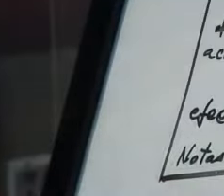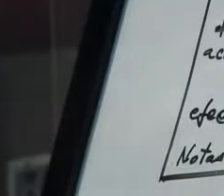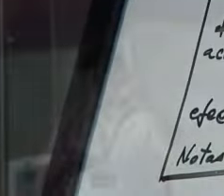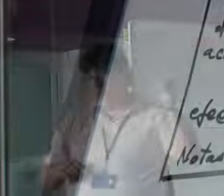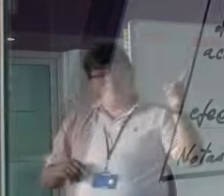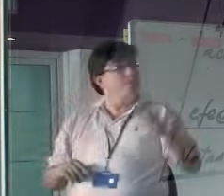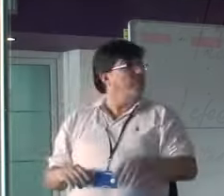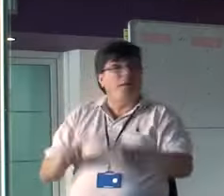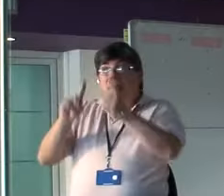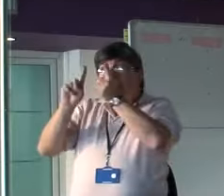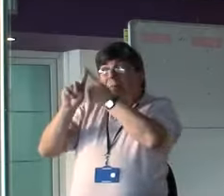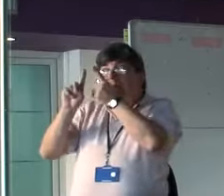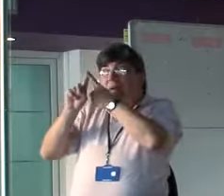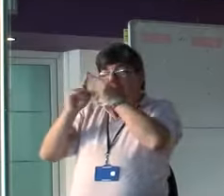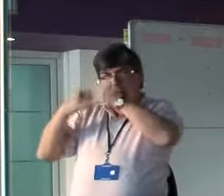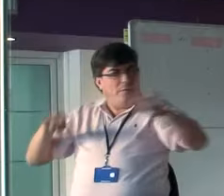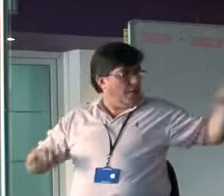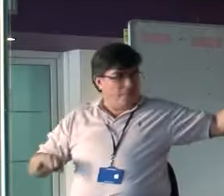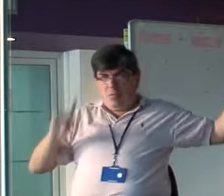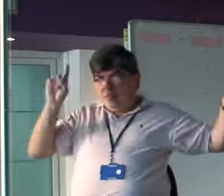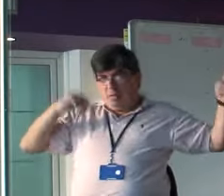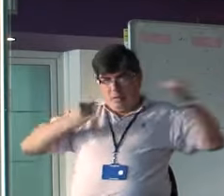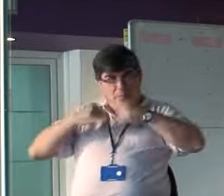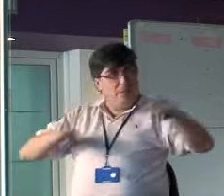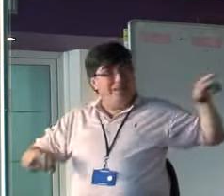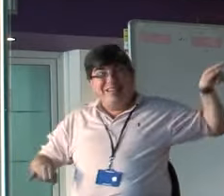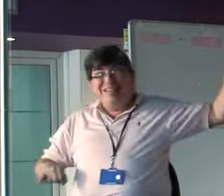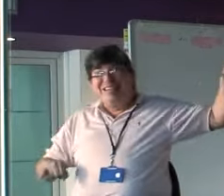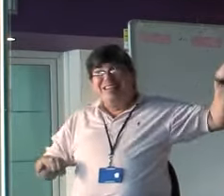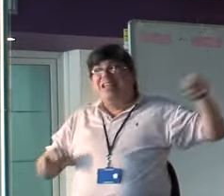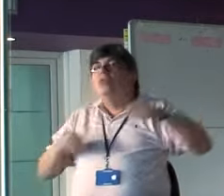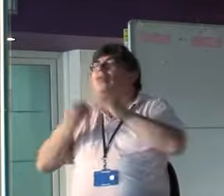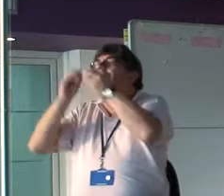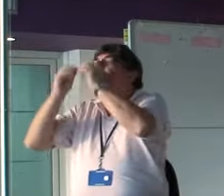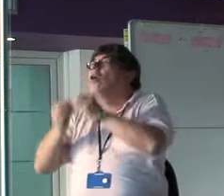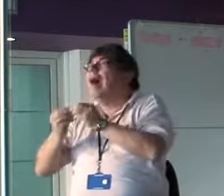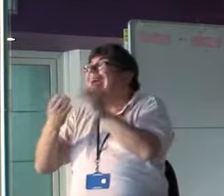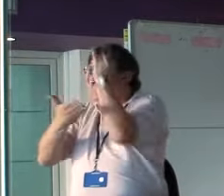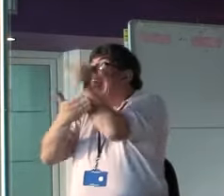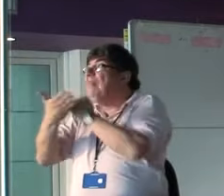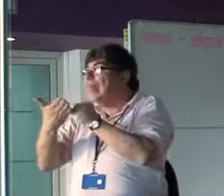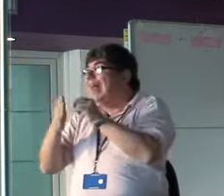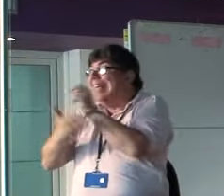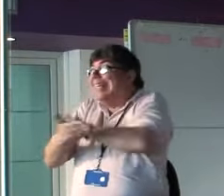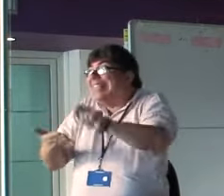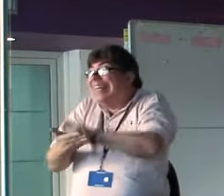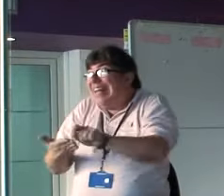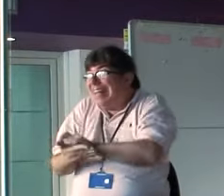Primero termino esto. Esta es una manera gráfica y escrita de poder